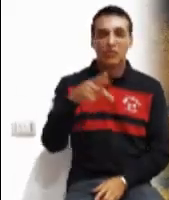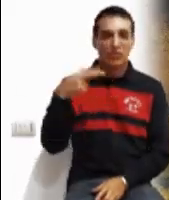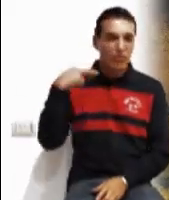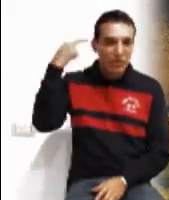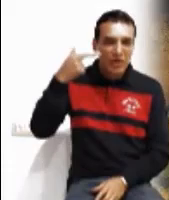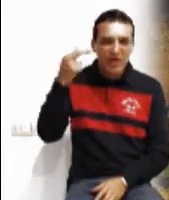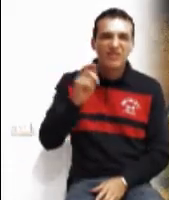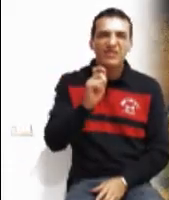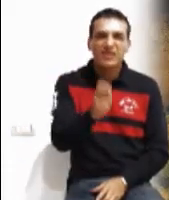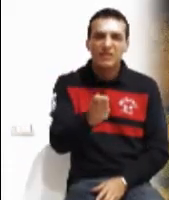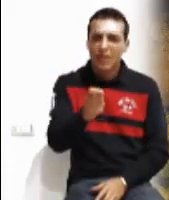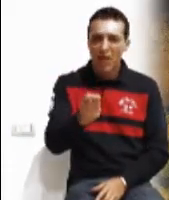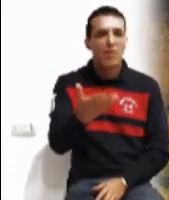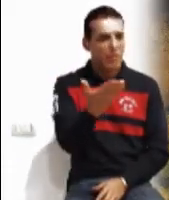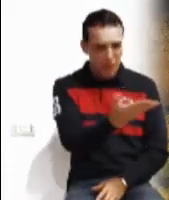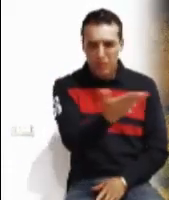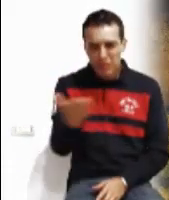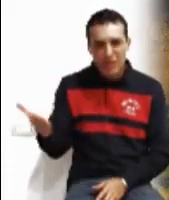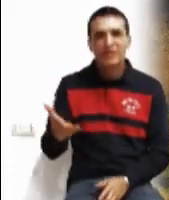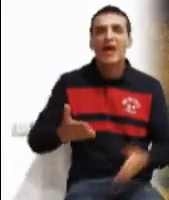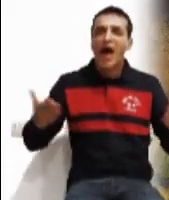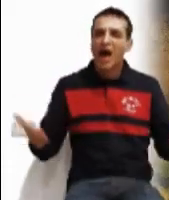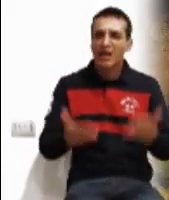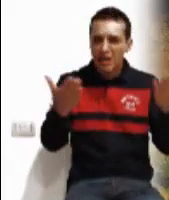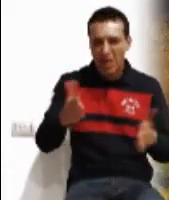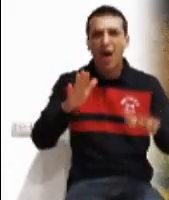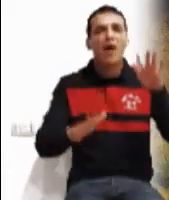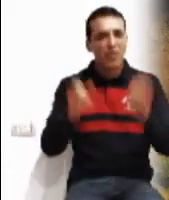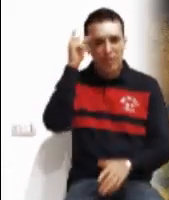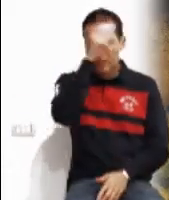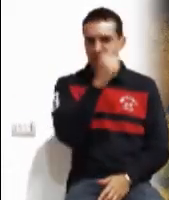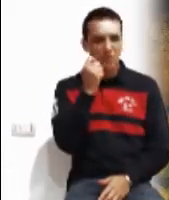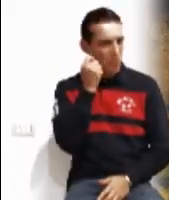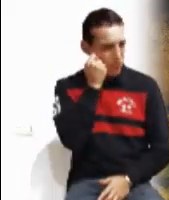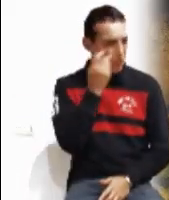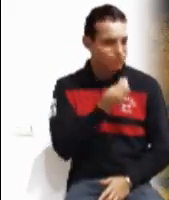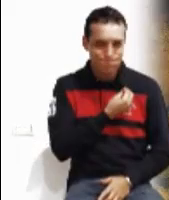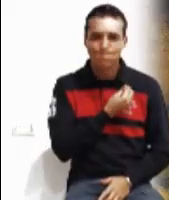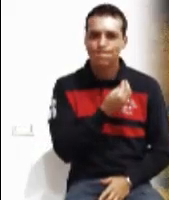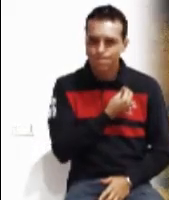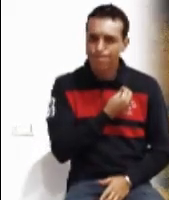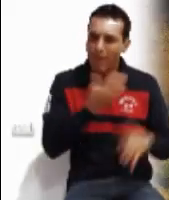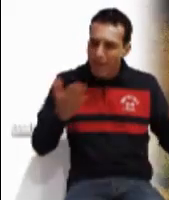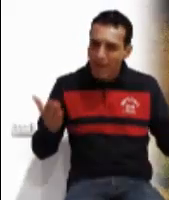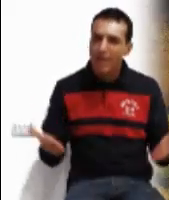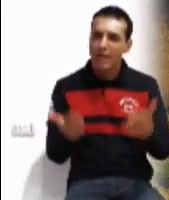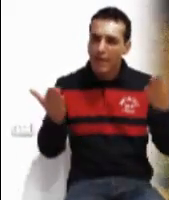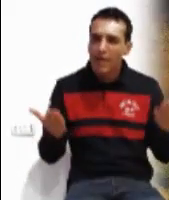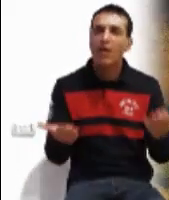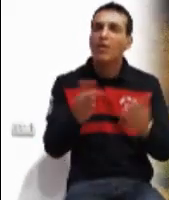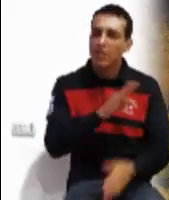discípulos animados Sobre todo en los momentos difíciles En esos momentos